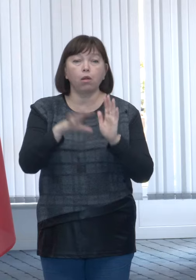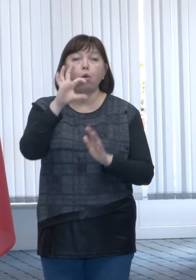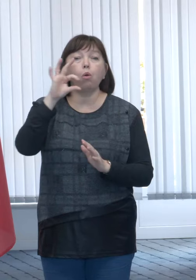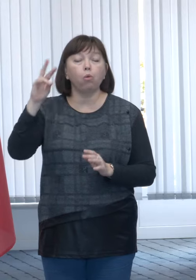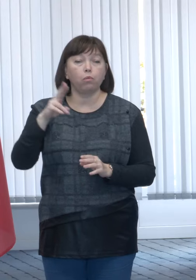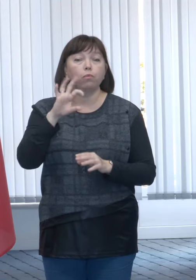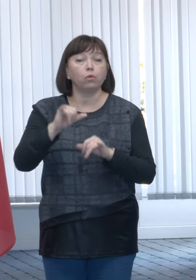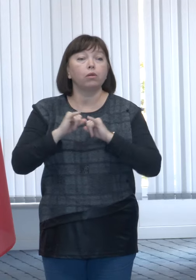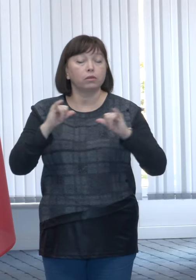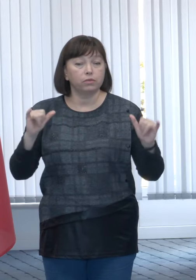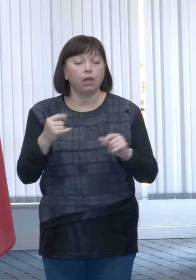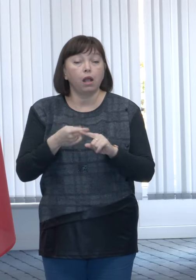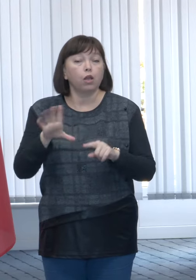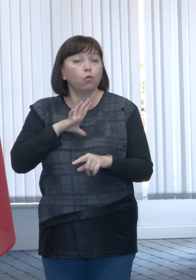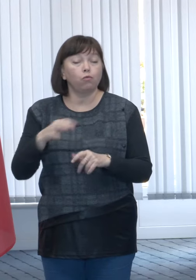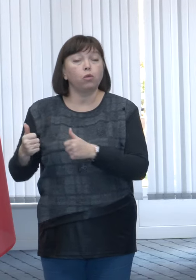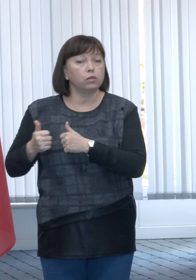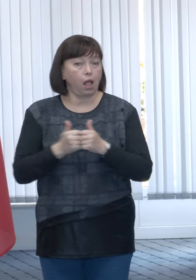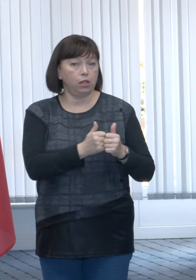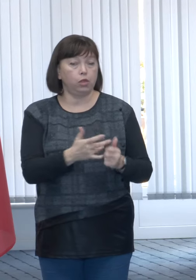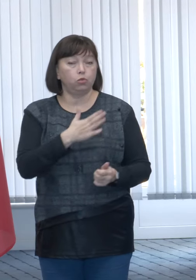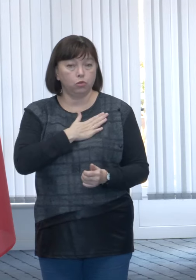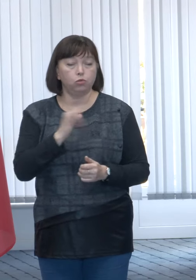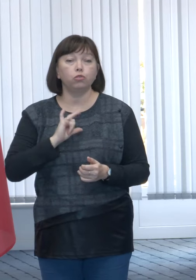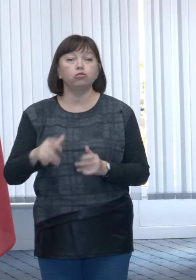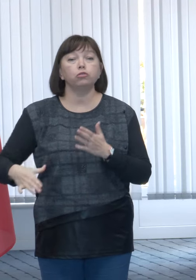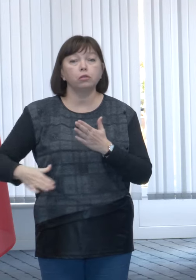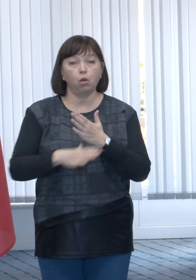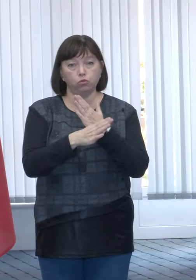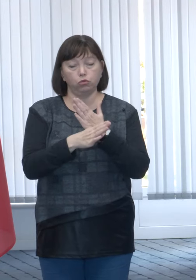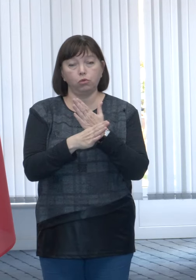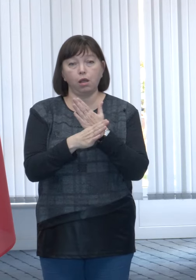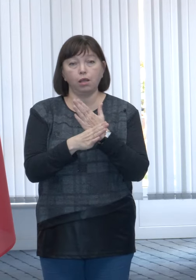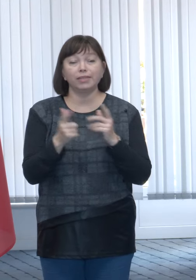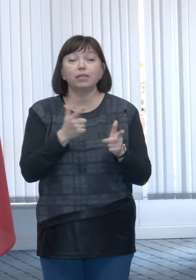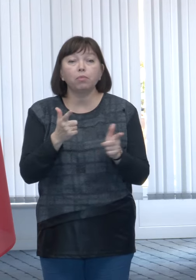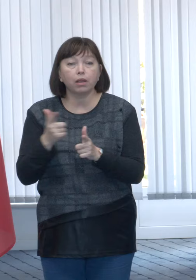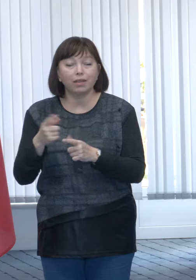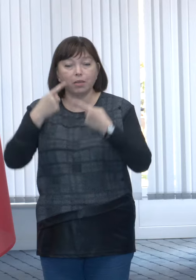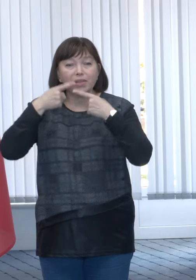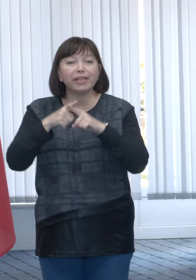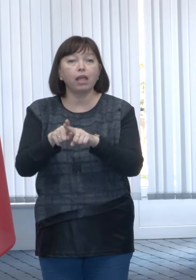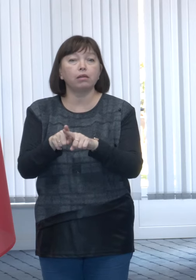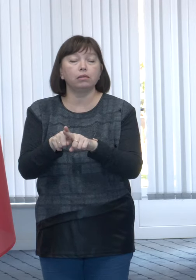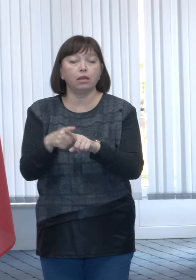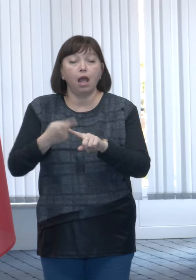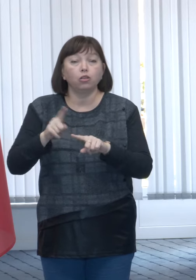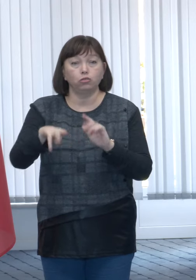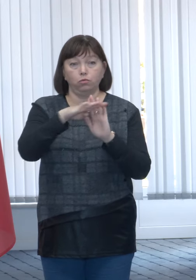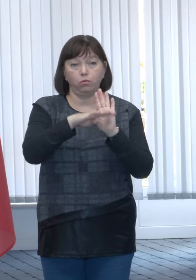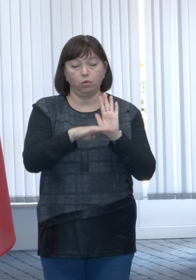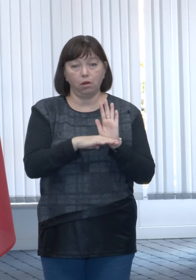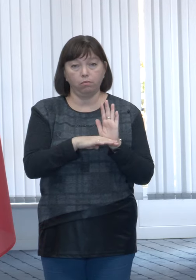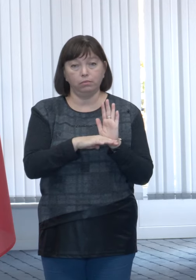pentru Dezvoltare, care au fost alături de noi și ne-au ajutat să pregătim tehnic programul.